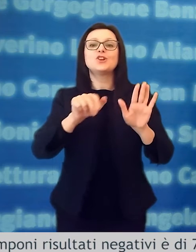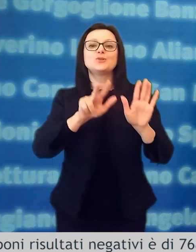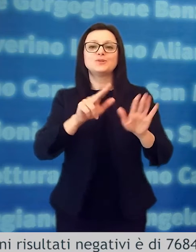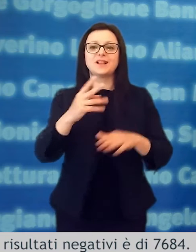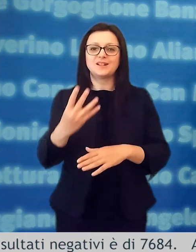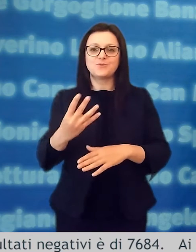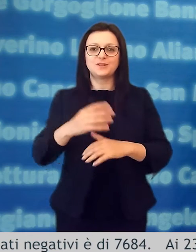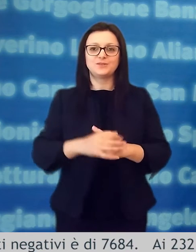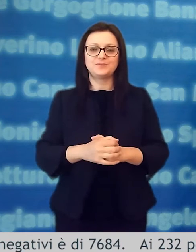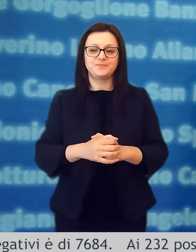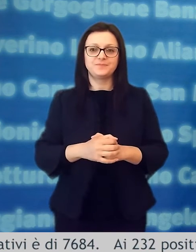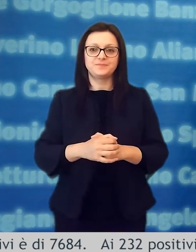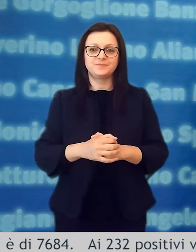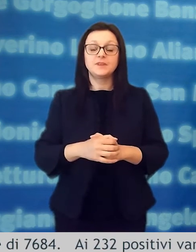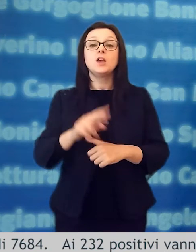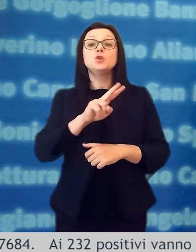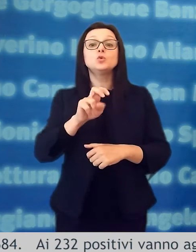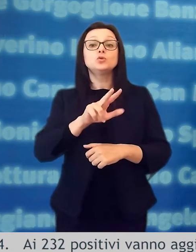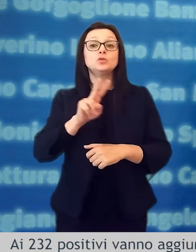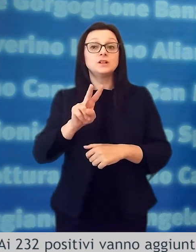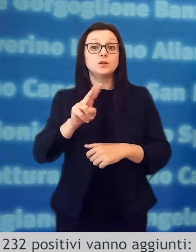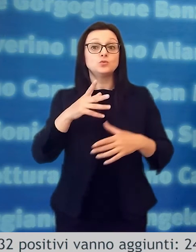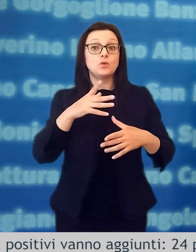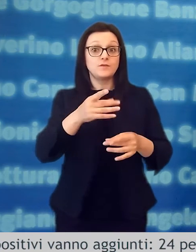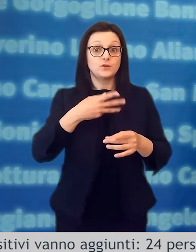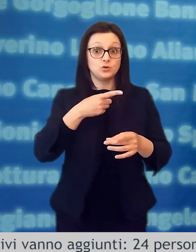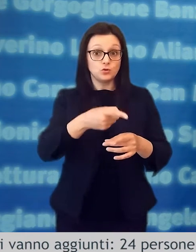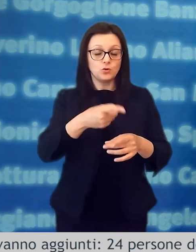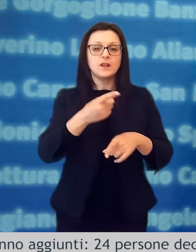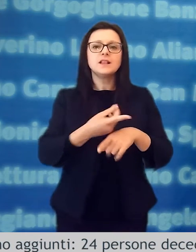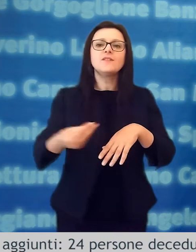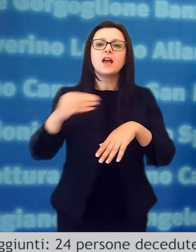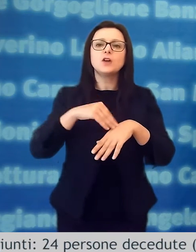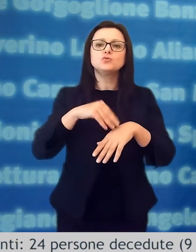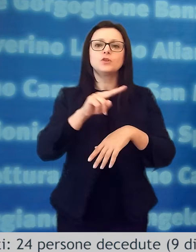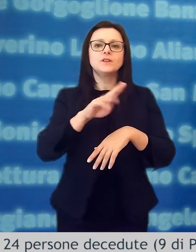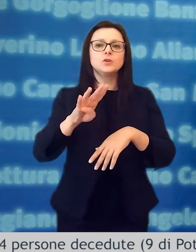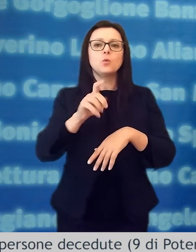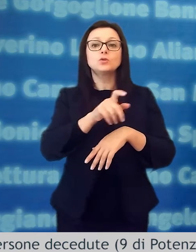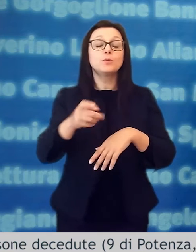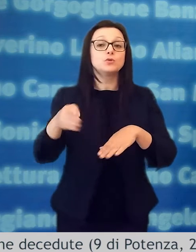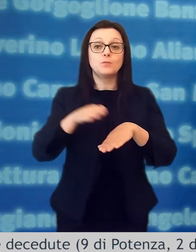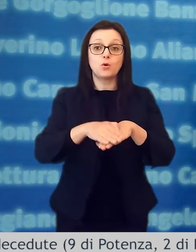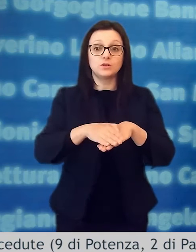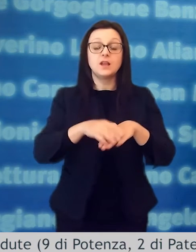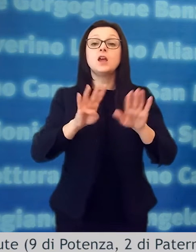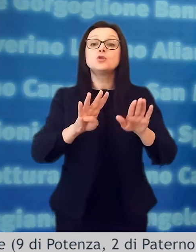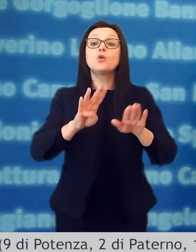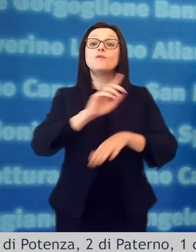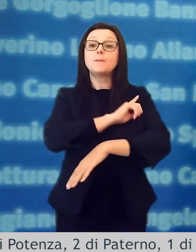ai 232 positivi vanno aggiunti 24 persone decedute